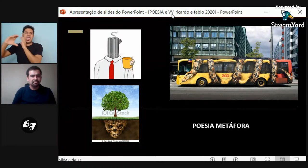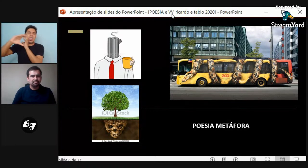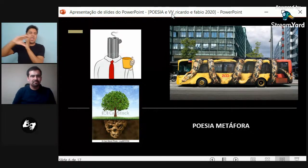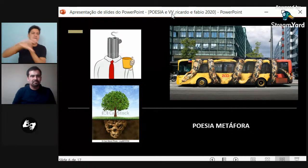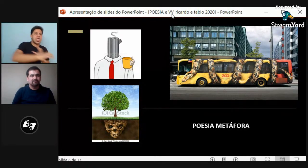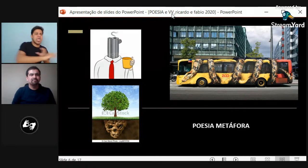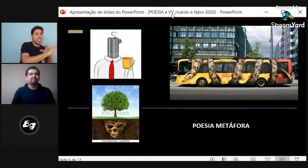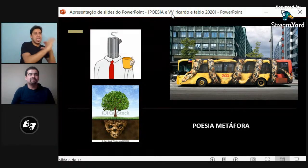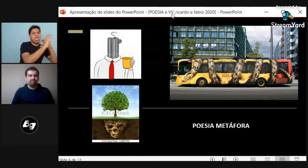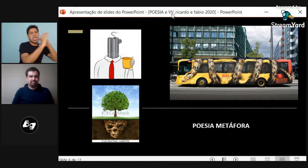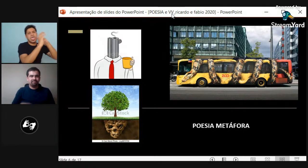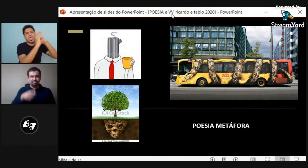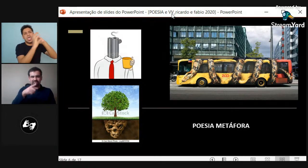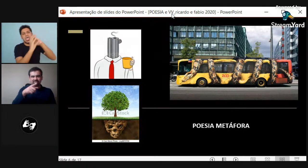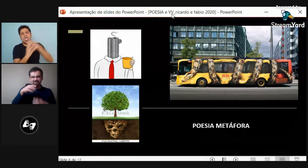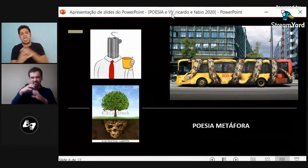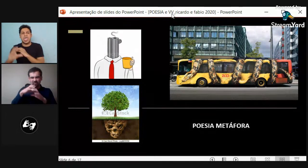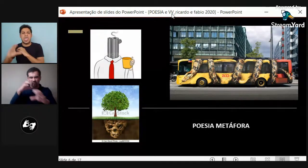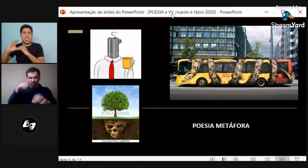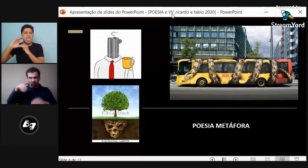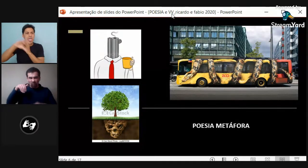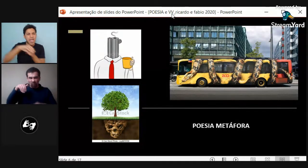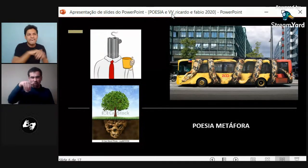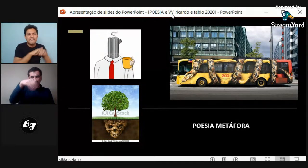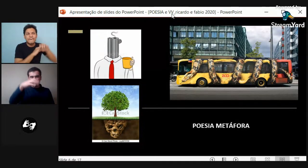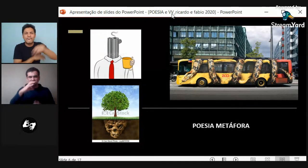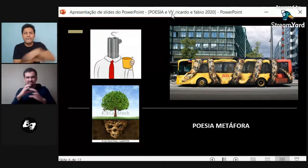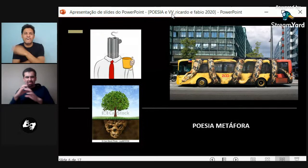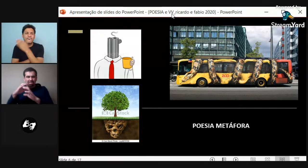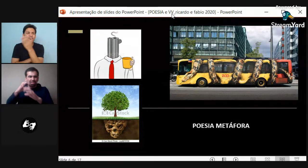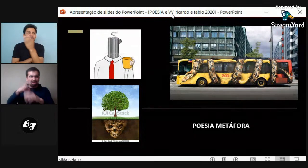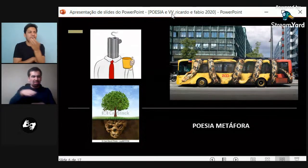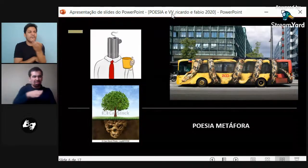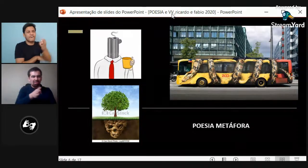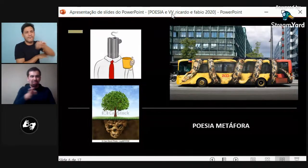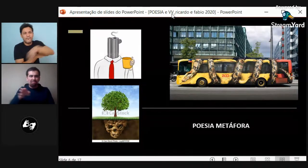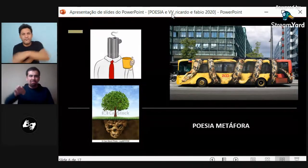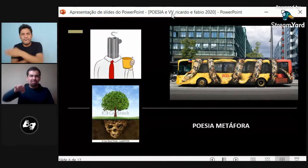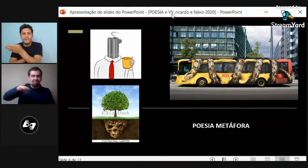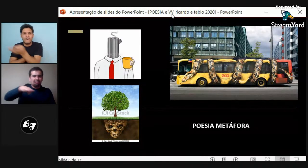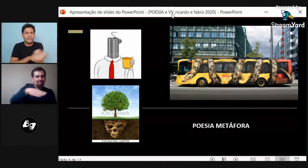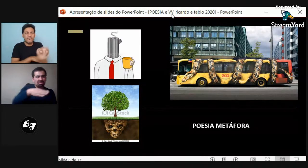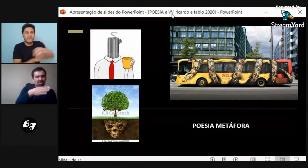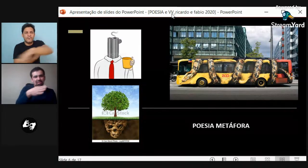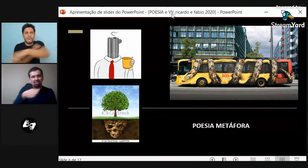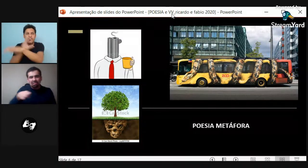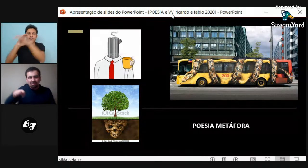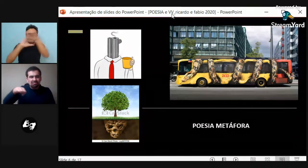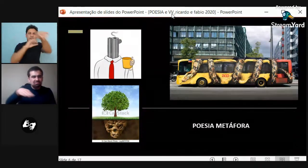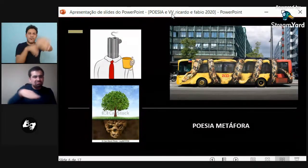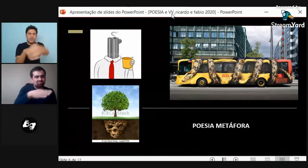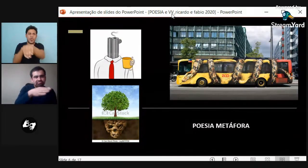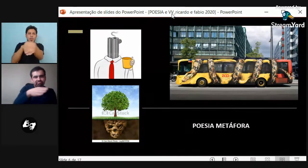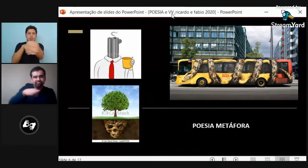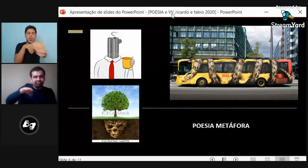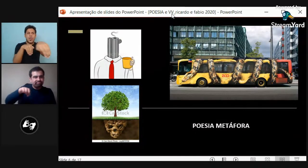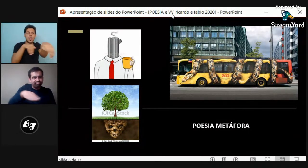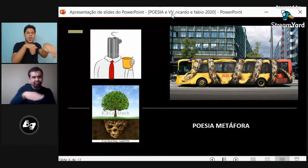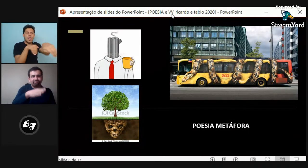Entonces, por ejemplo, yo la puedo describir así. Que el bus va de esta forma